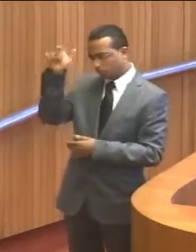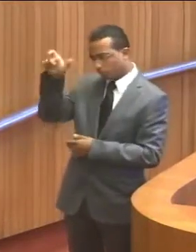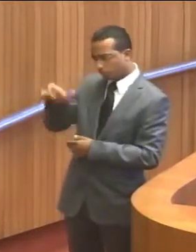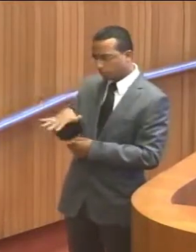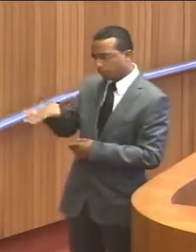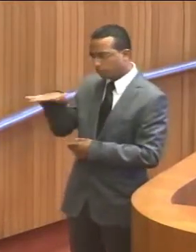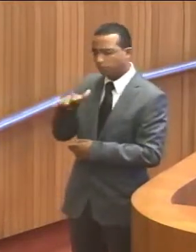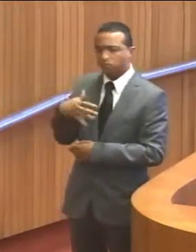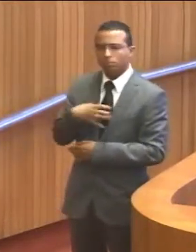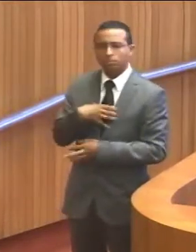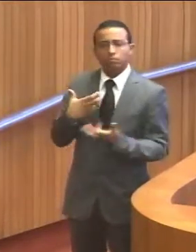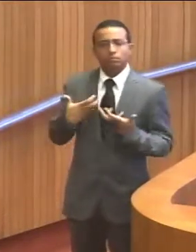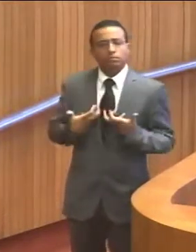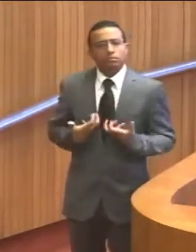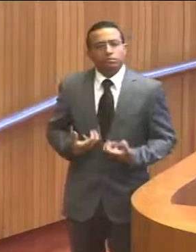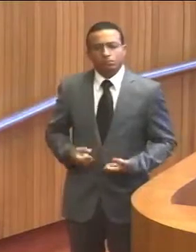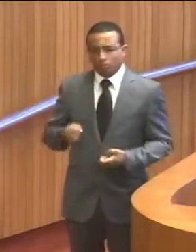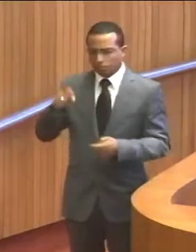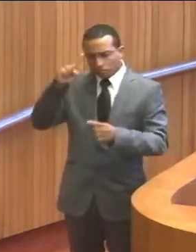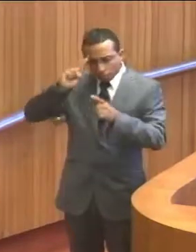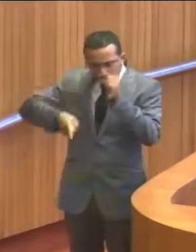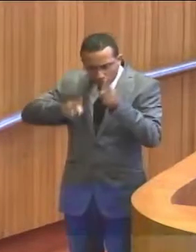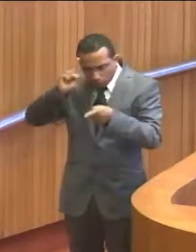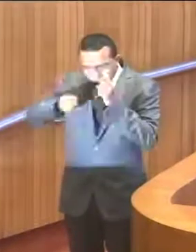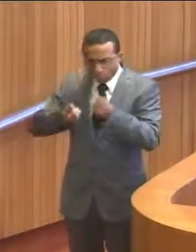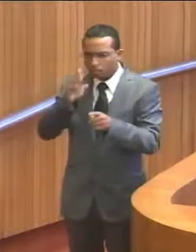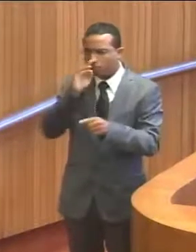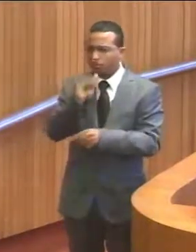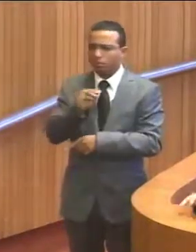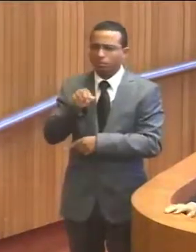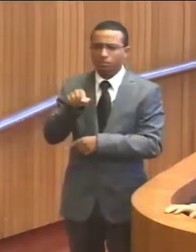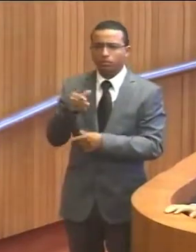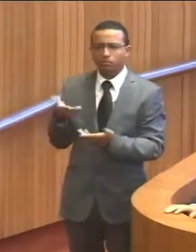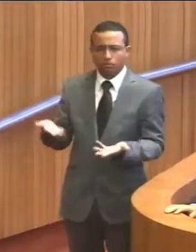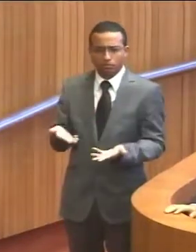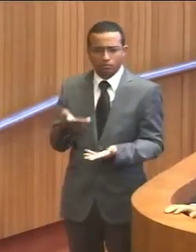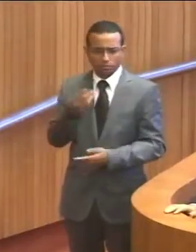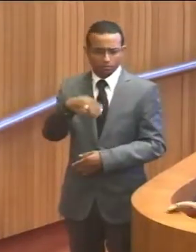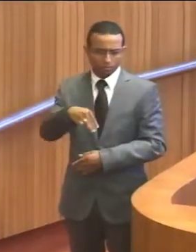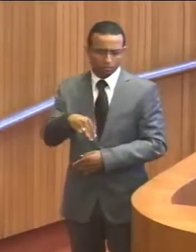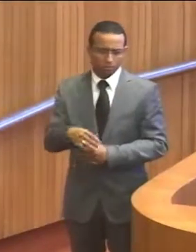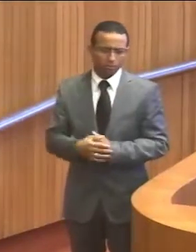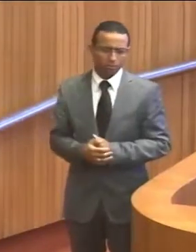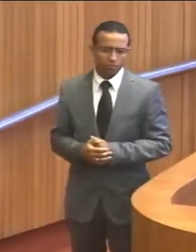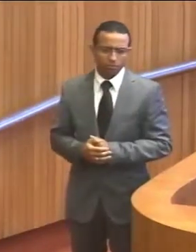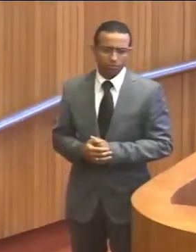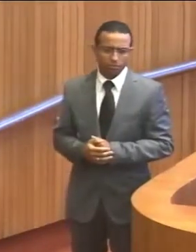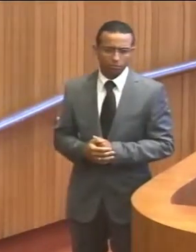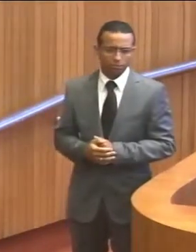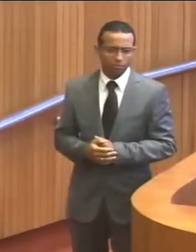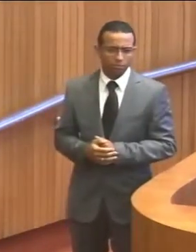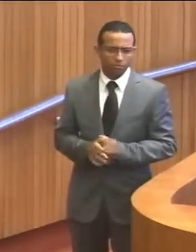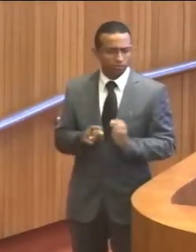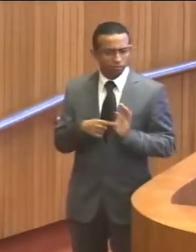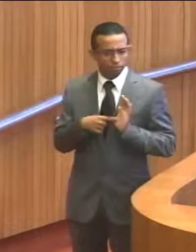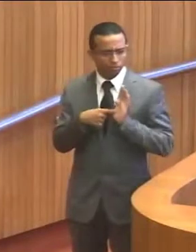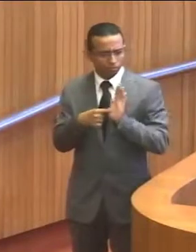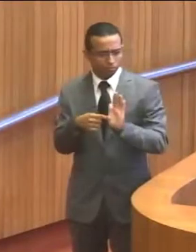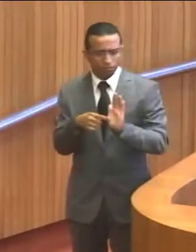está cansado do mandonismo e do abandono desse Estado. Quando se traz aqui